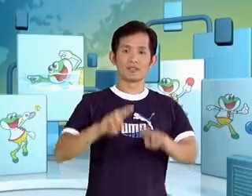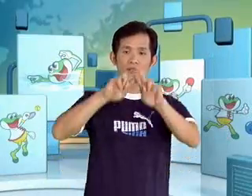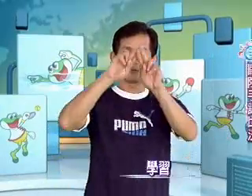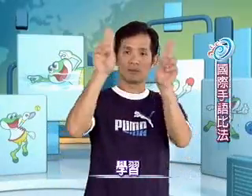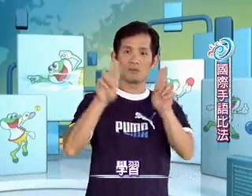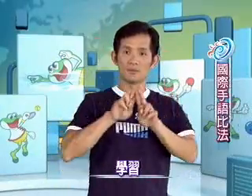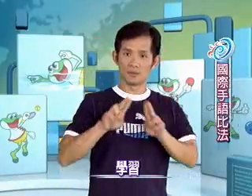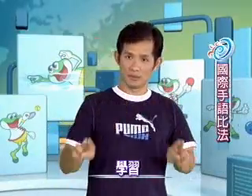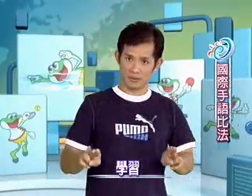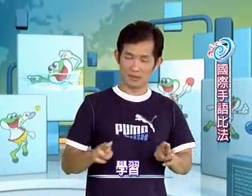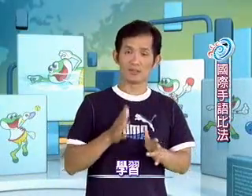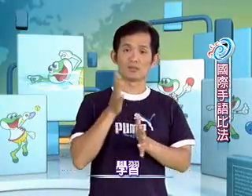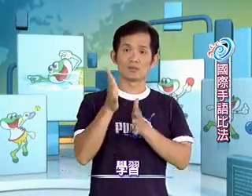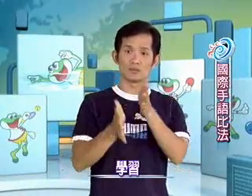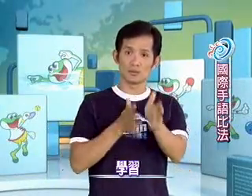国际手语的笔法